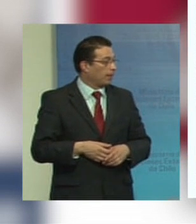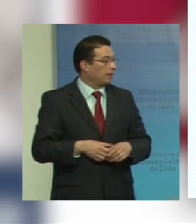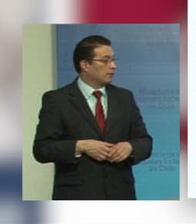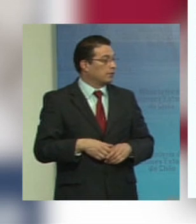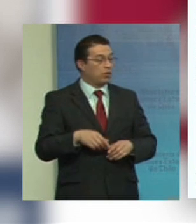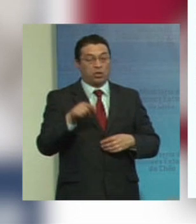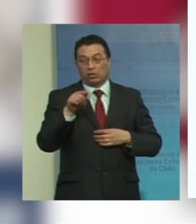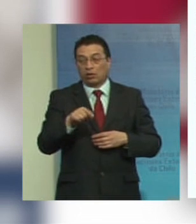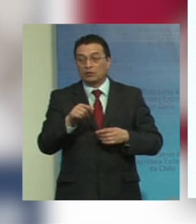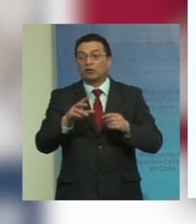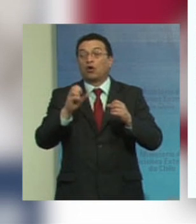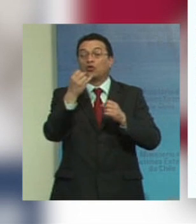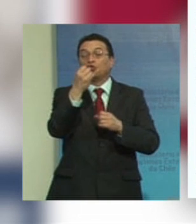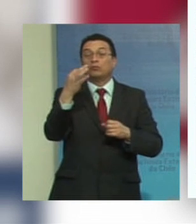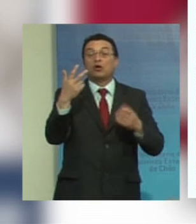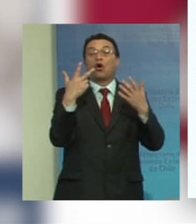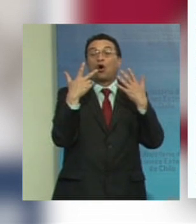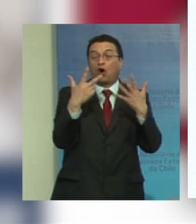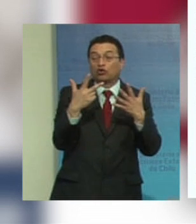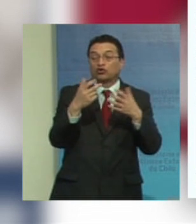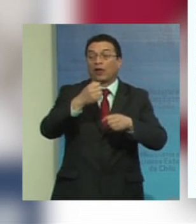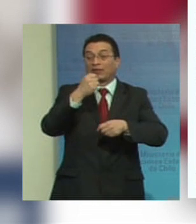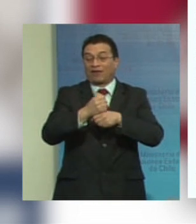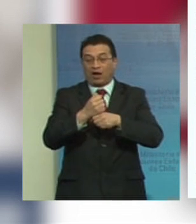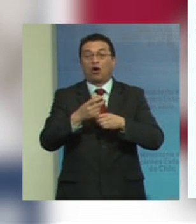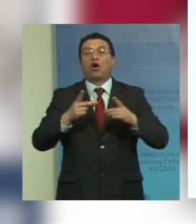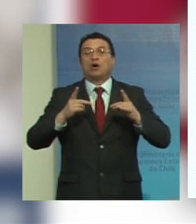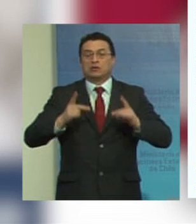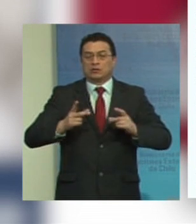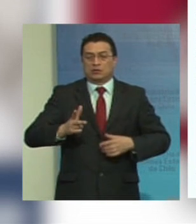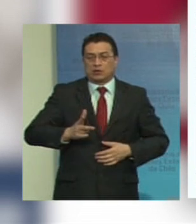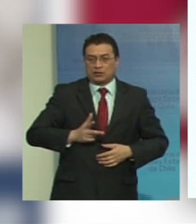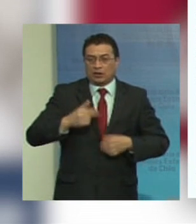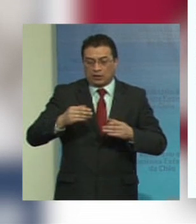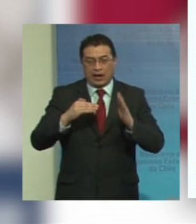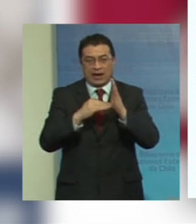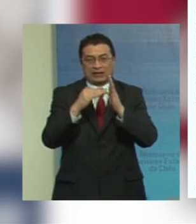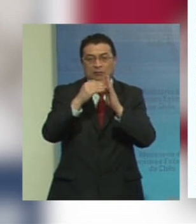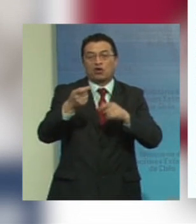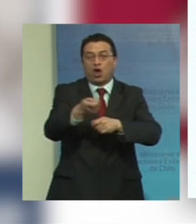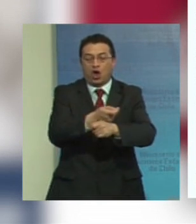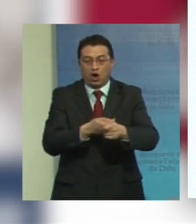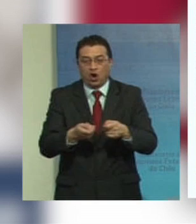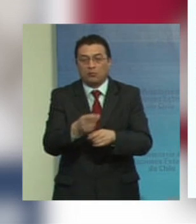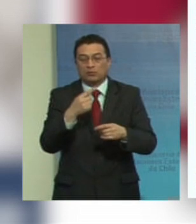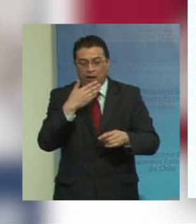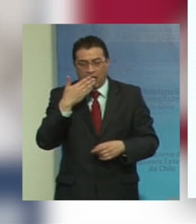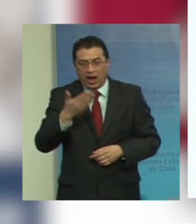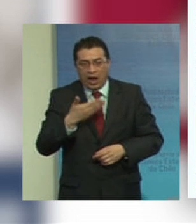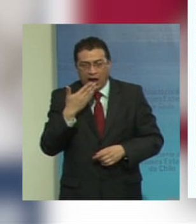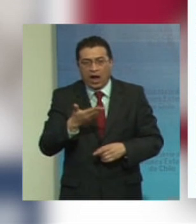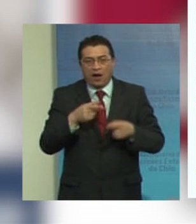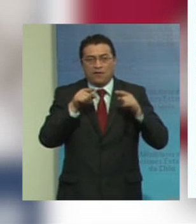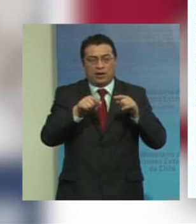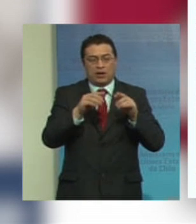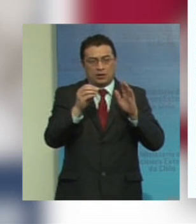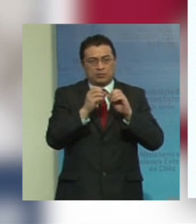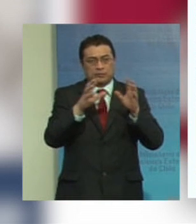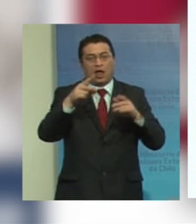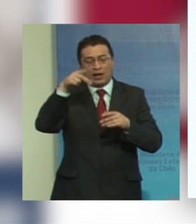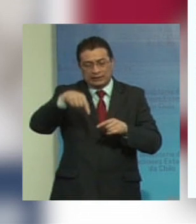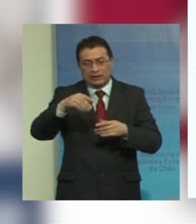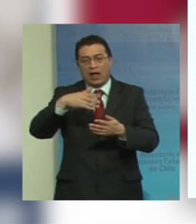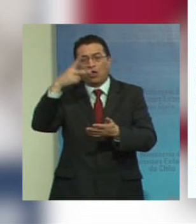el objetivo 8 que es sobre trabajo decente y crecimiento económico también se habla explícitamente de aquí a